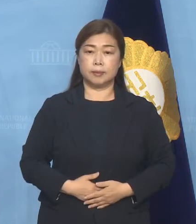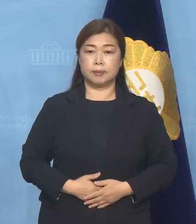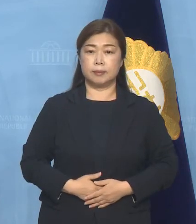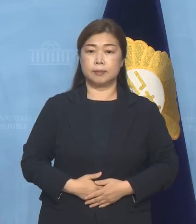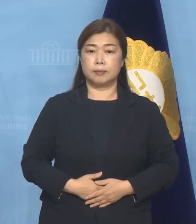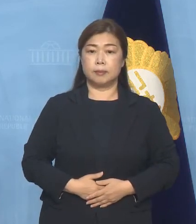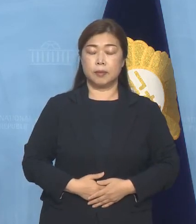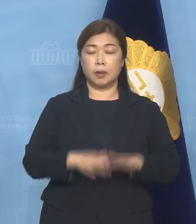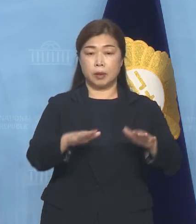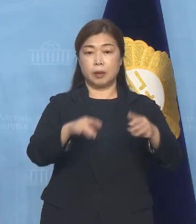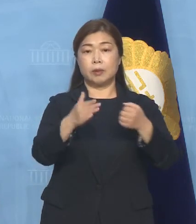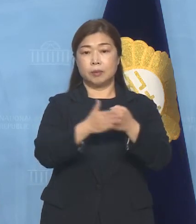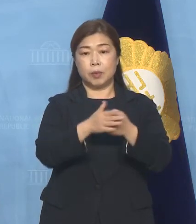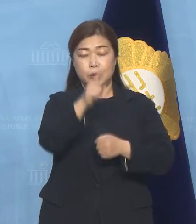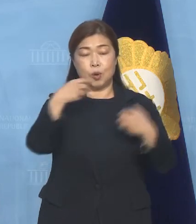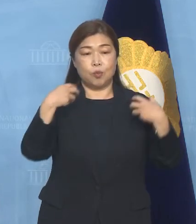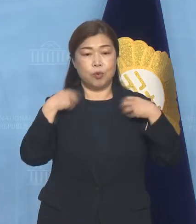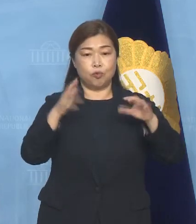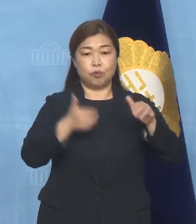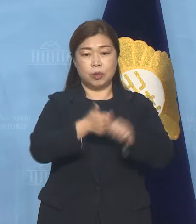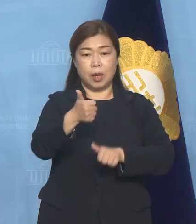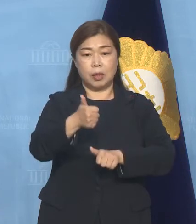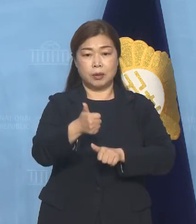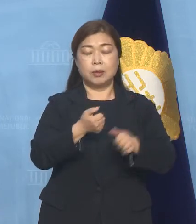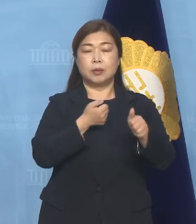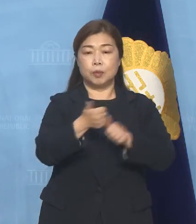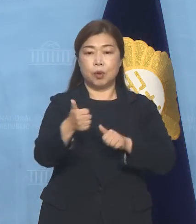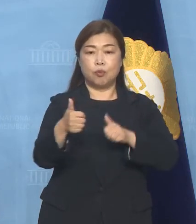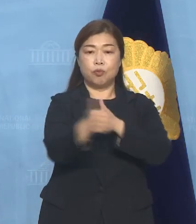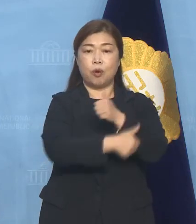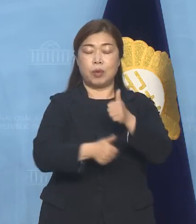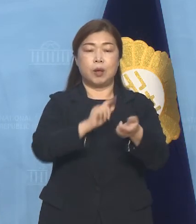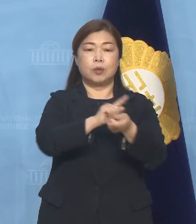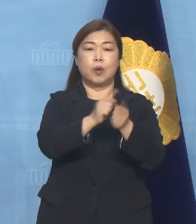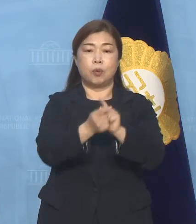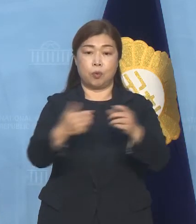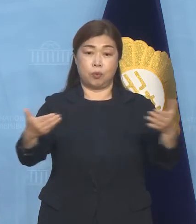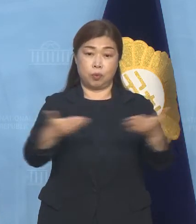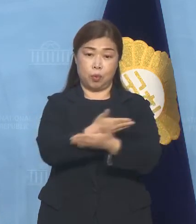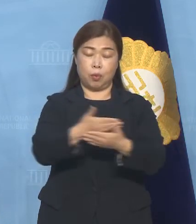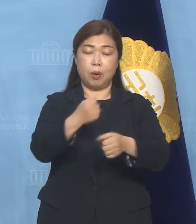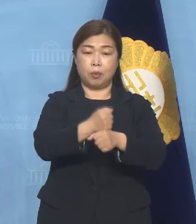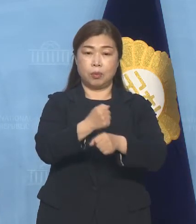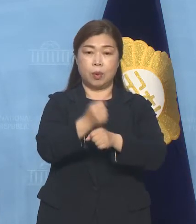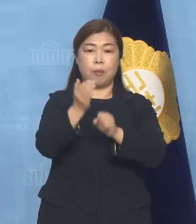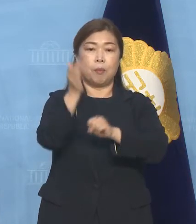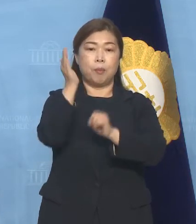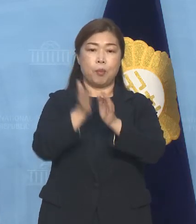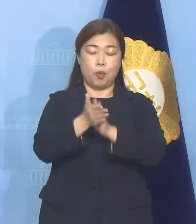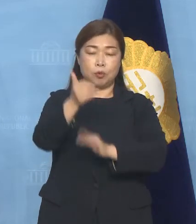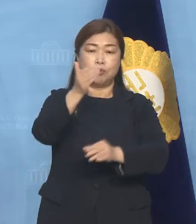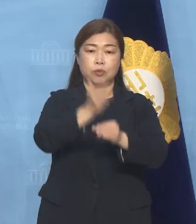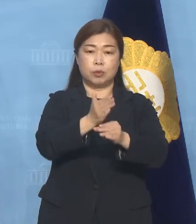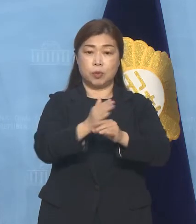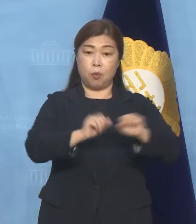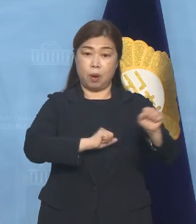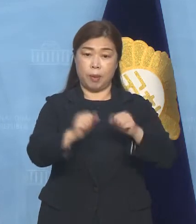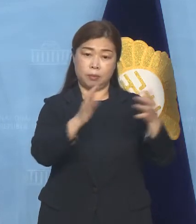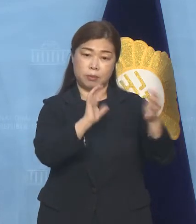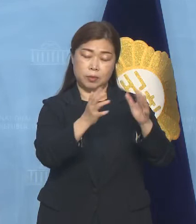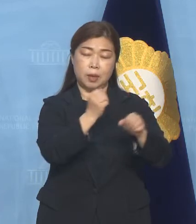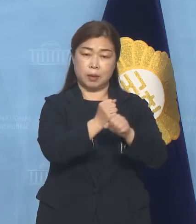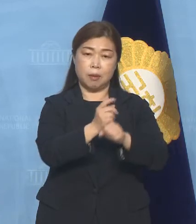이에 정부와 국란극복회의 뉴딜위원회가 서로 공유하며 본부 중심으로 활발히 논의를 이끌어